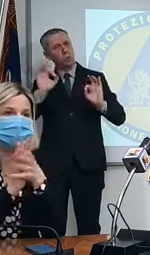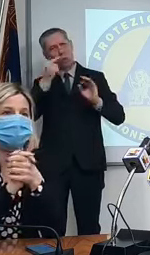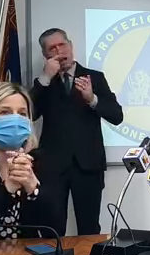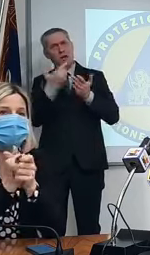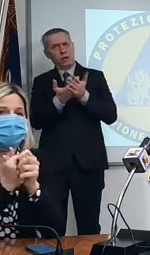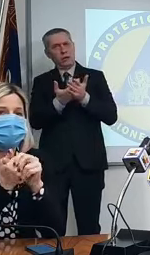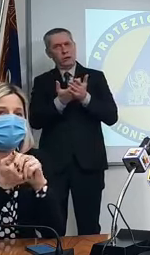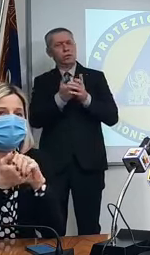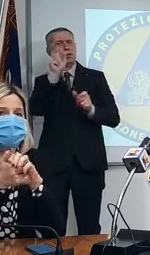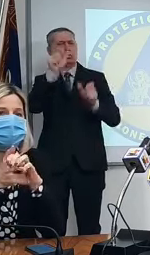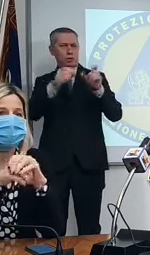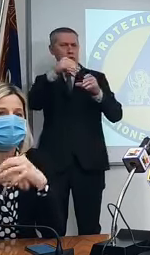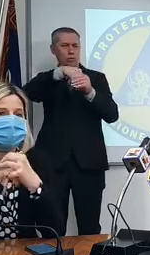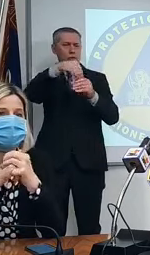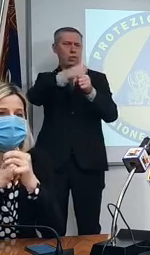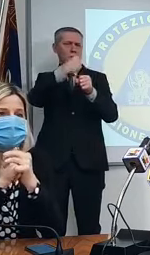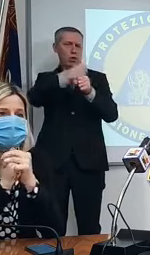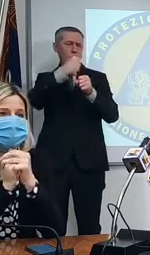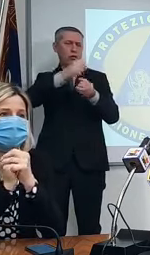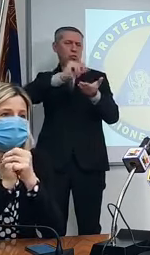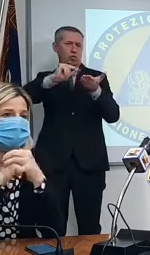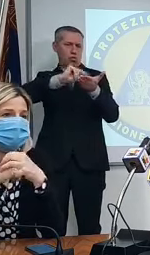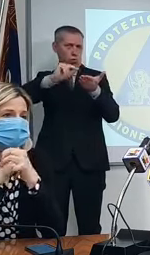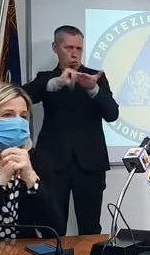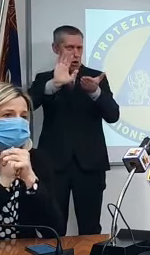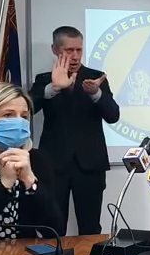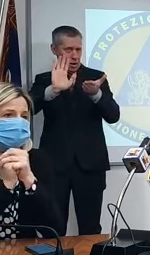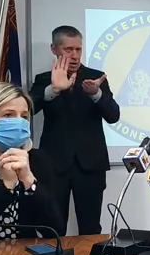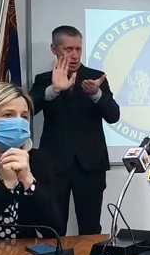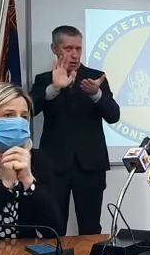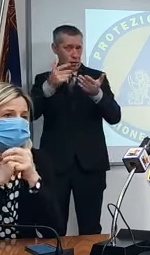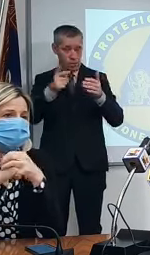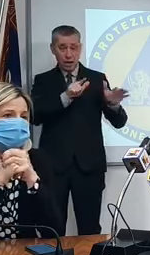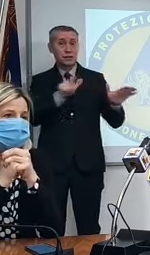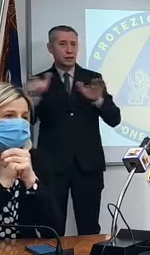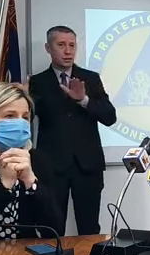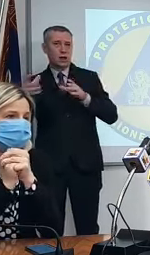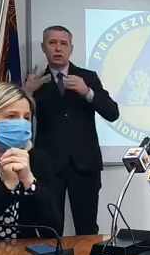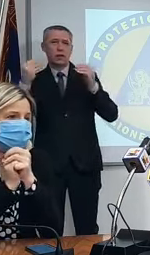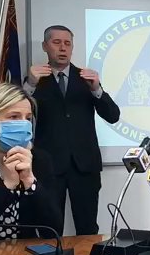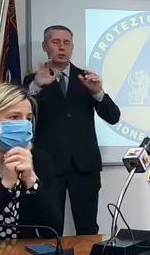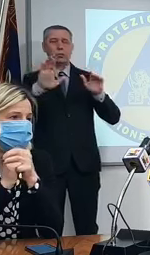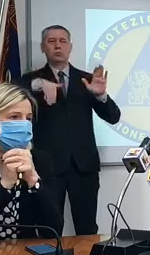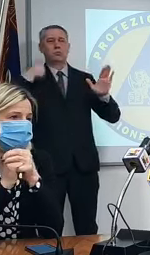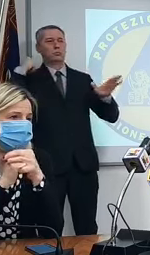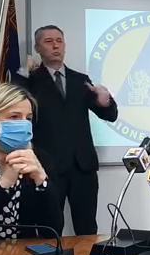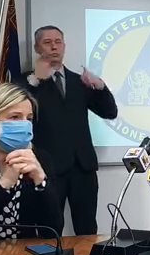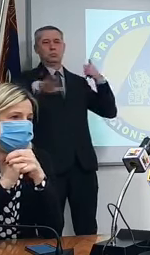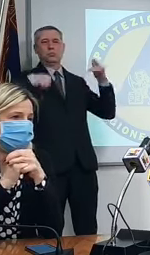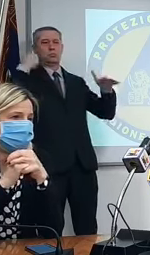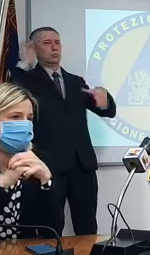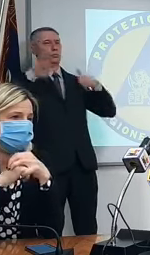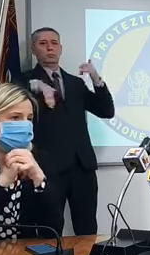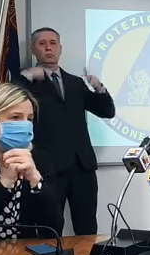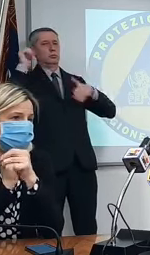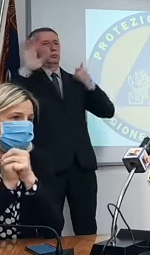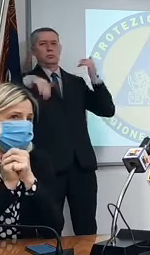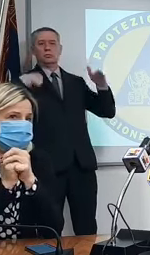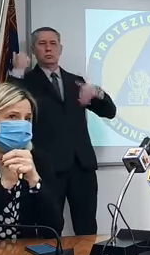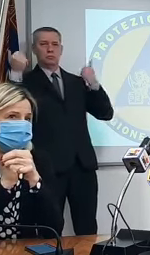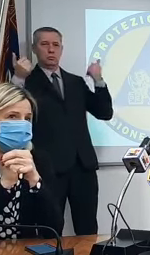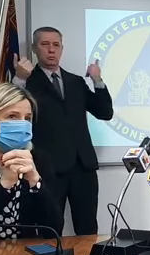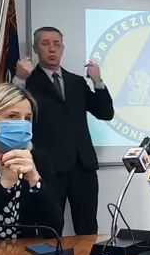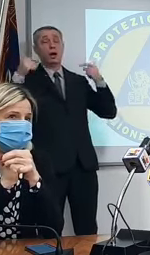e furono le settimane degli abbandoni e adesso abbiamo un momento da recuperare però